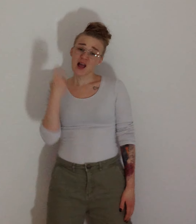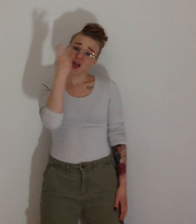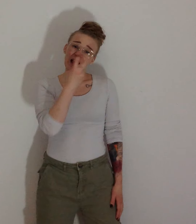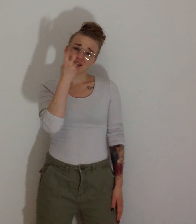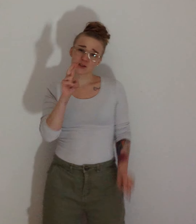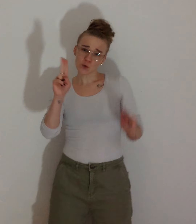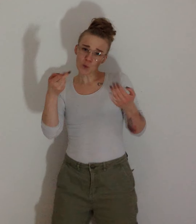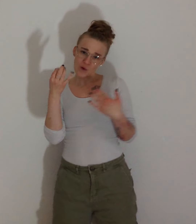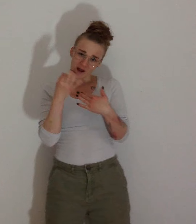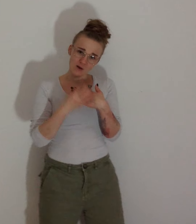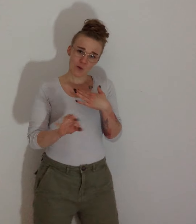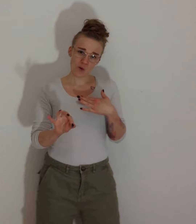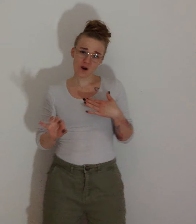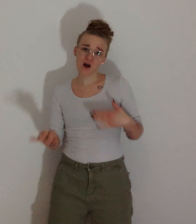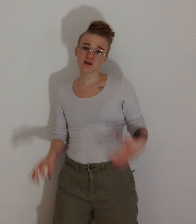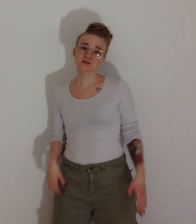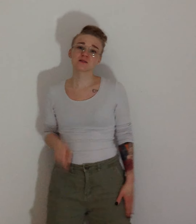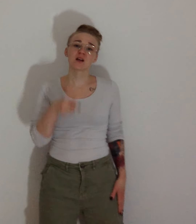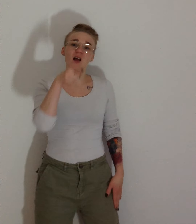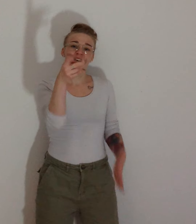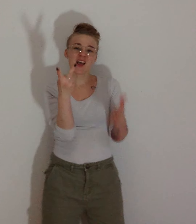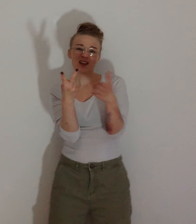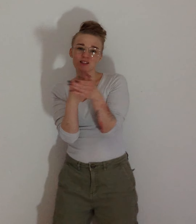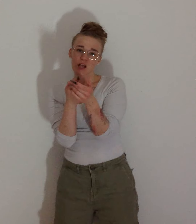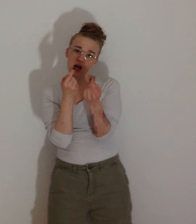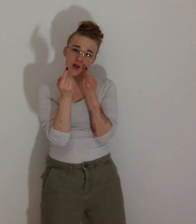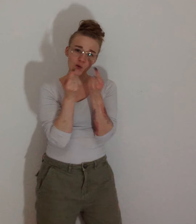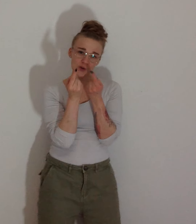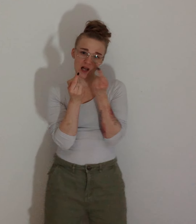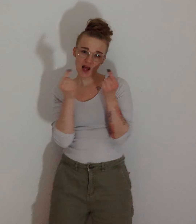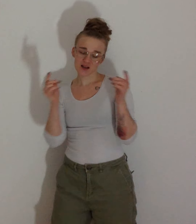Eksin uudenkuulan, jo sille juttelin.